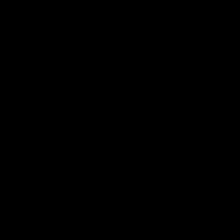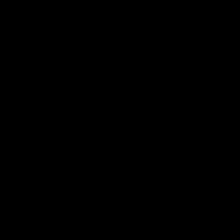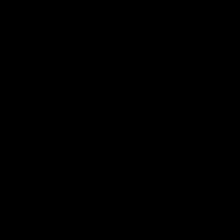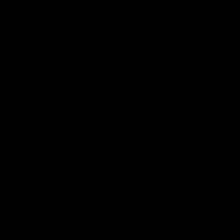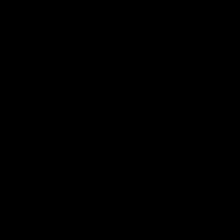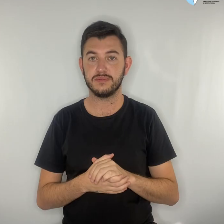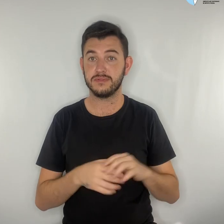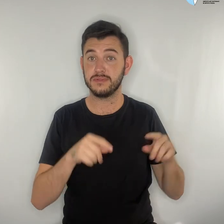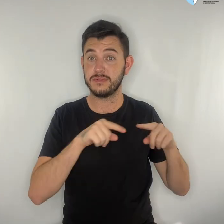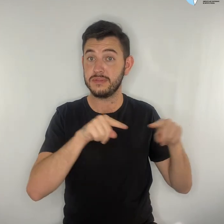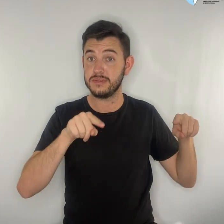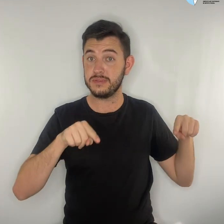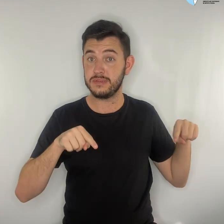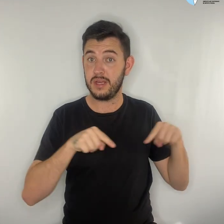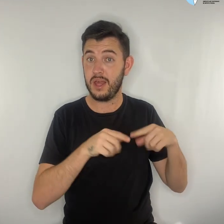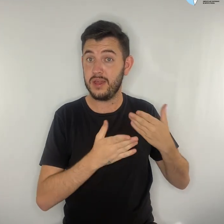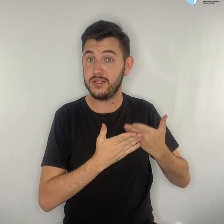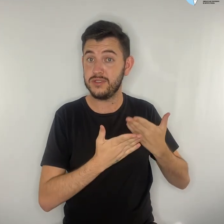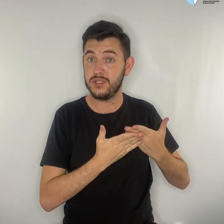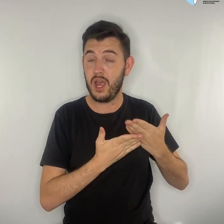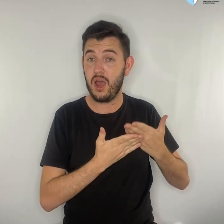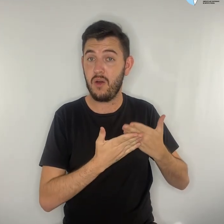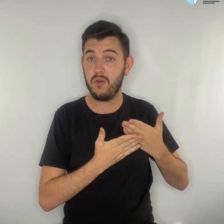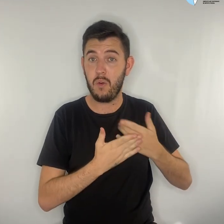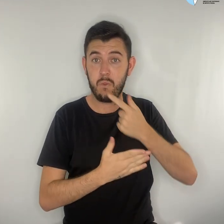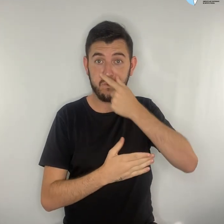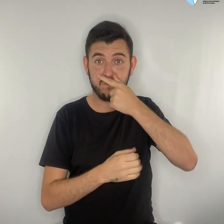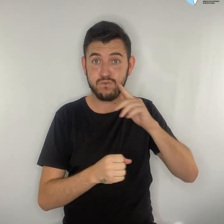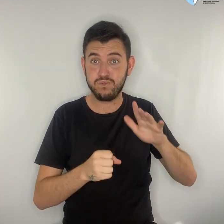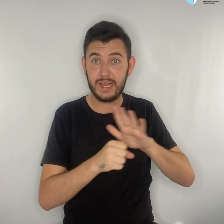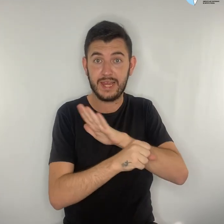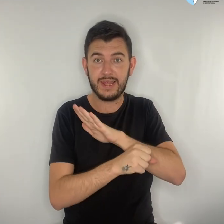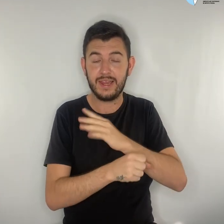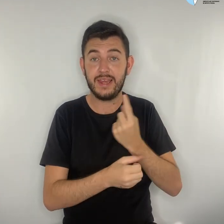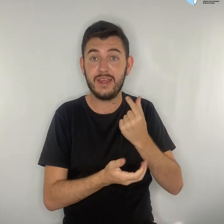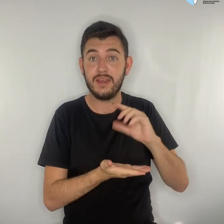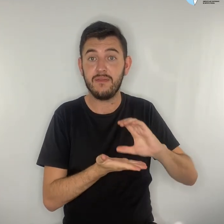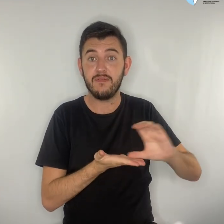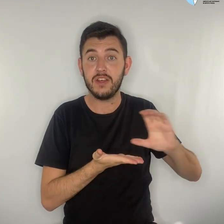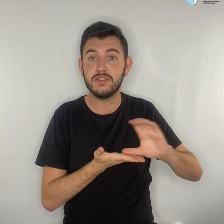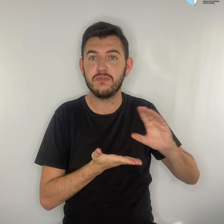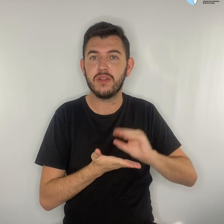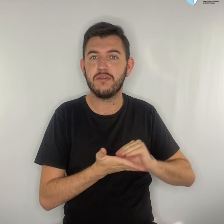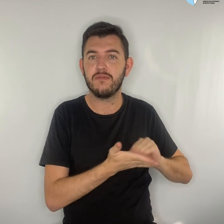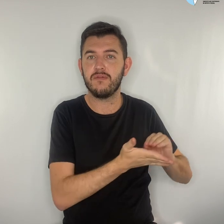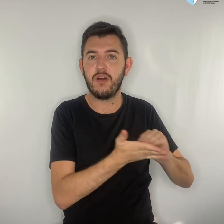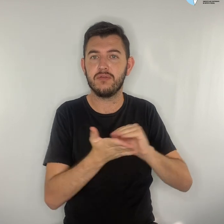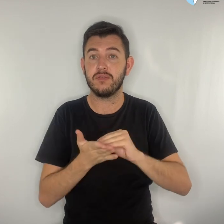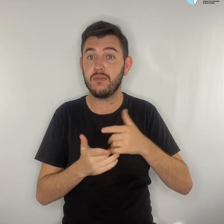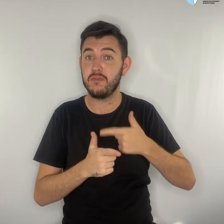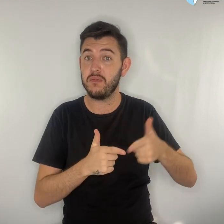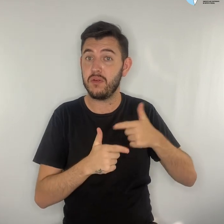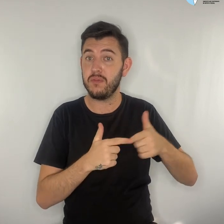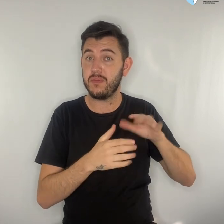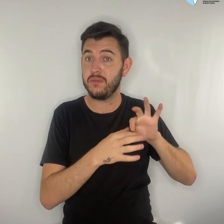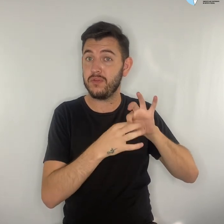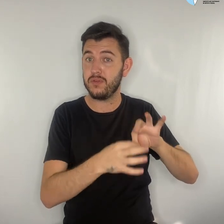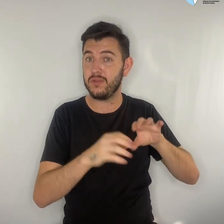Salas lotadas e falta de investimentos são gargalos da educação, mostra a pesquisa.